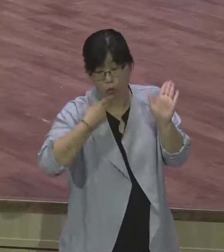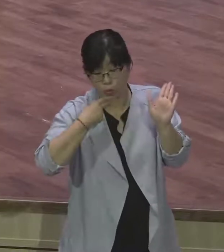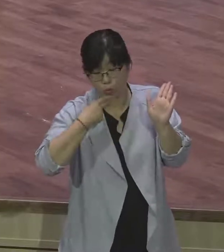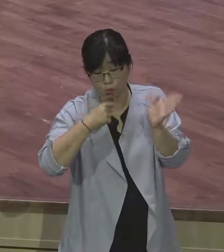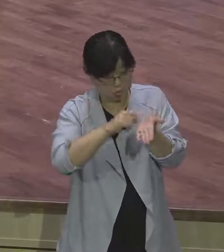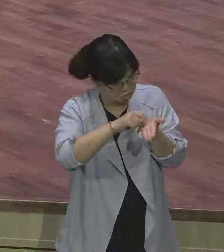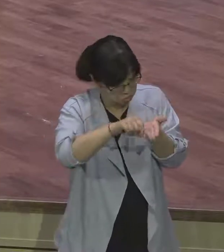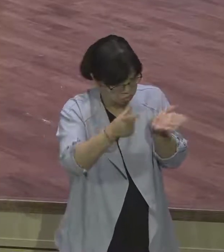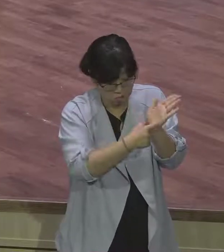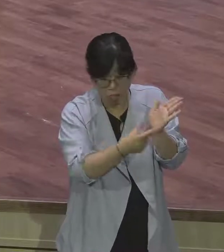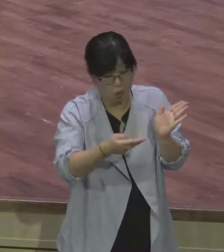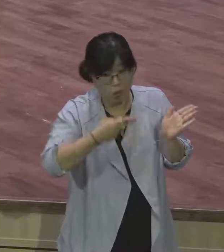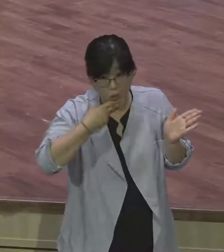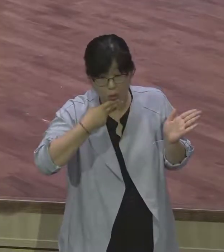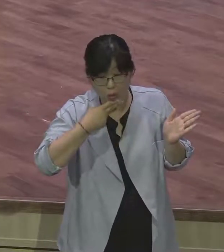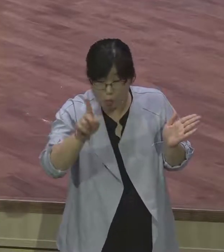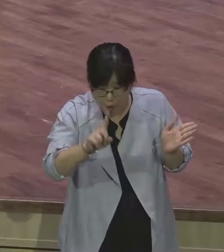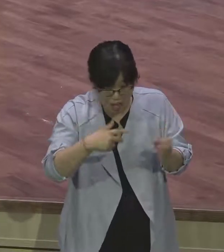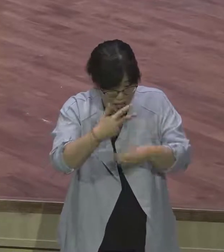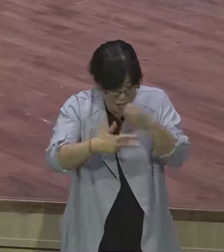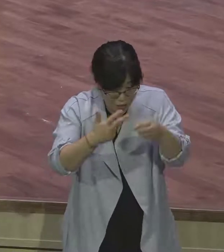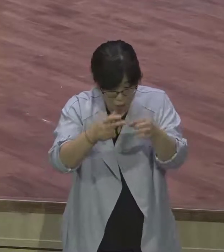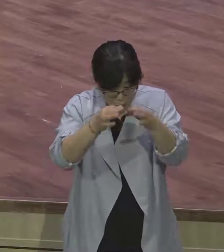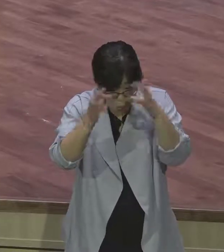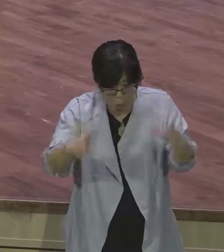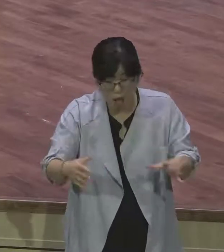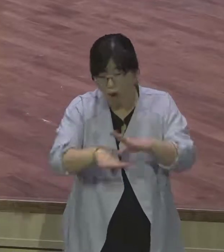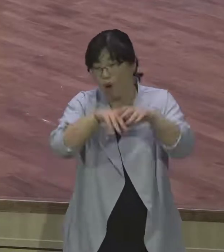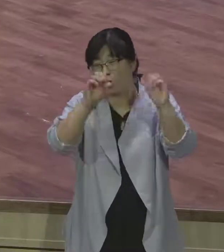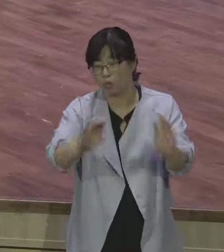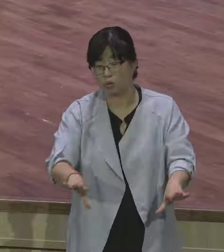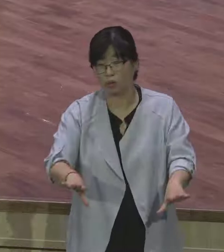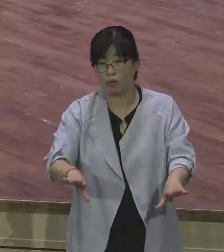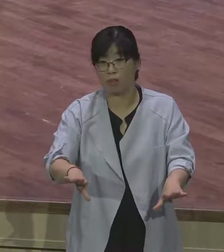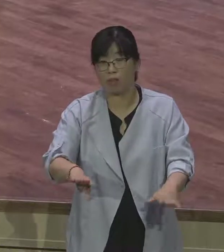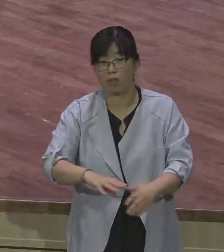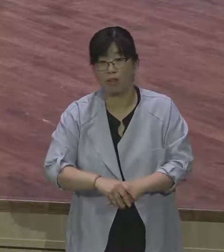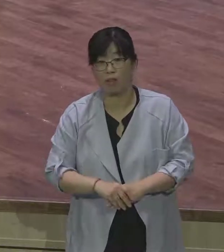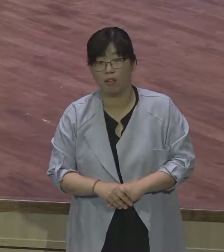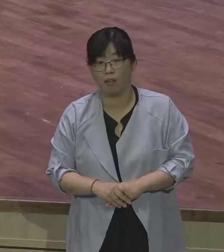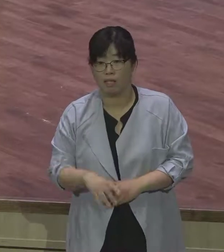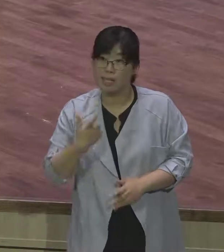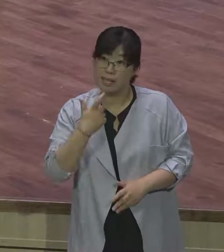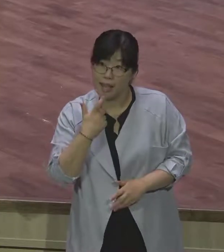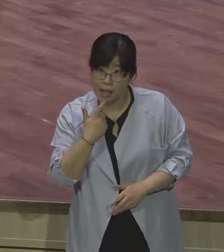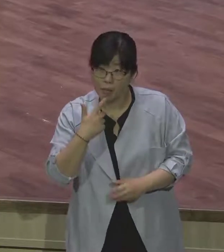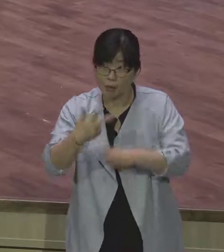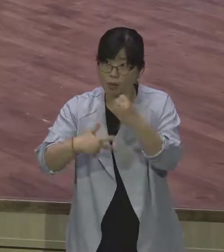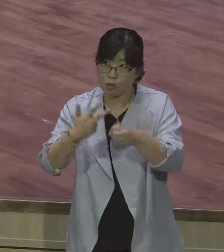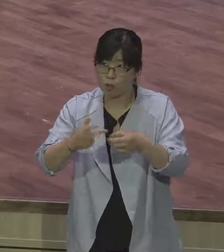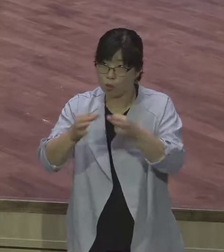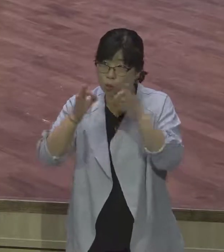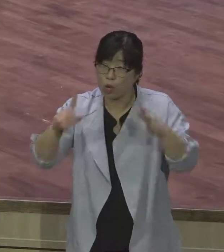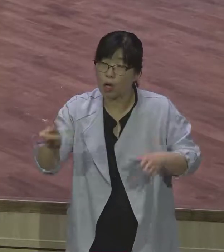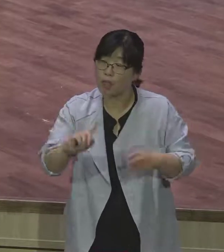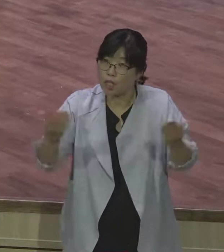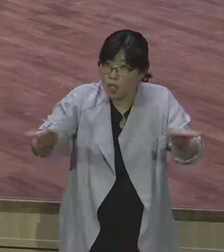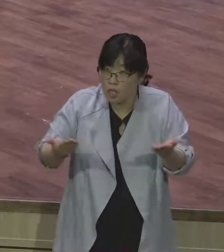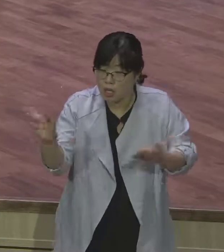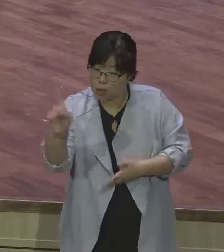의미 없는 시간. 영적인 삶에서 우선순위를 정하는 것이 정말 중요합니다. 내 뜻이